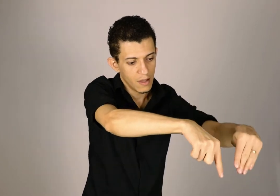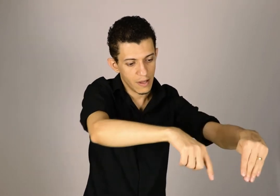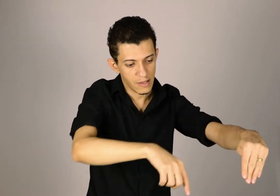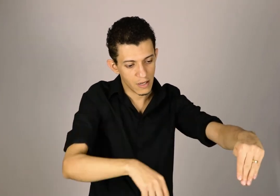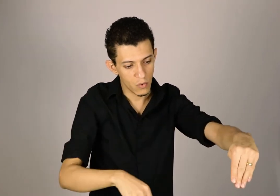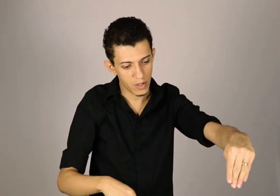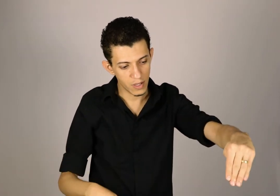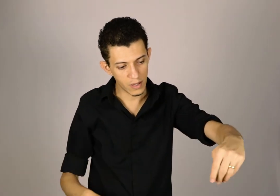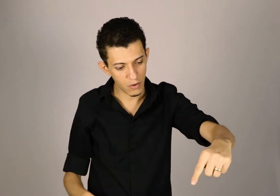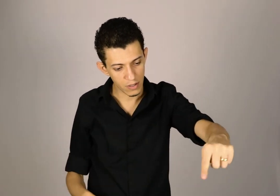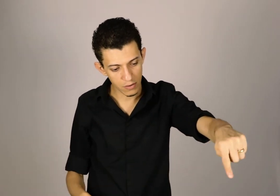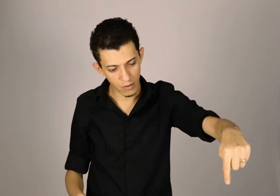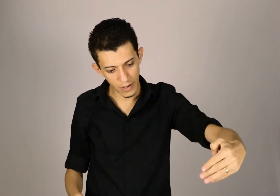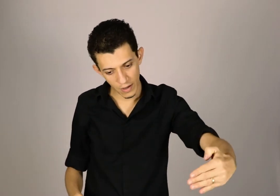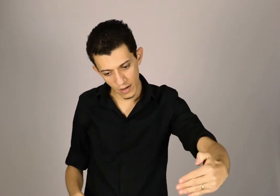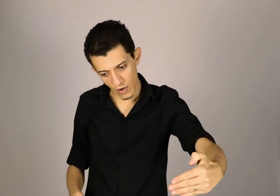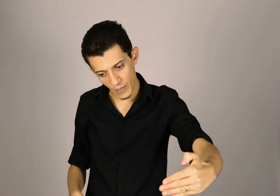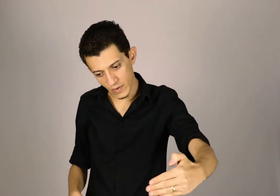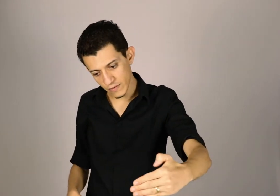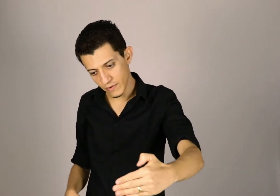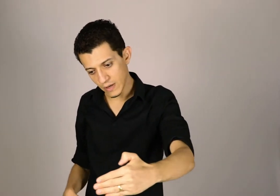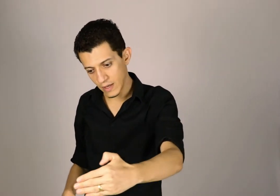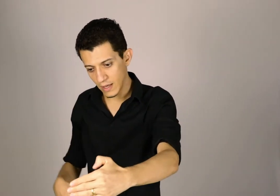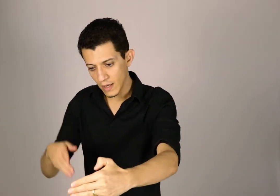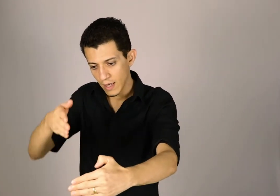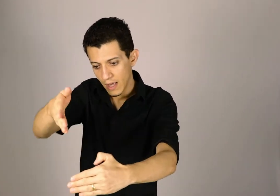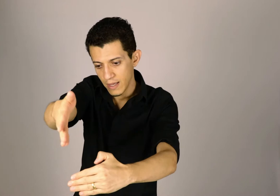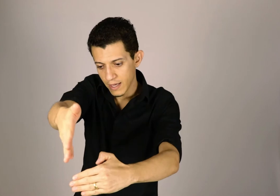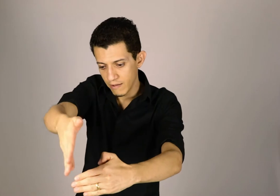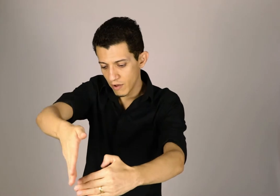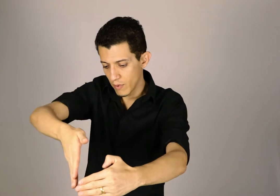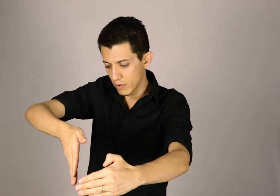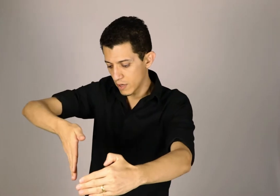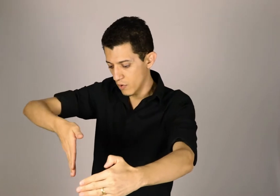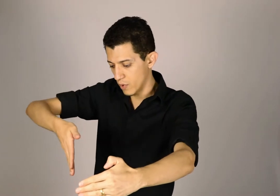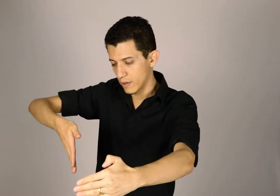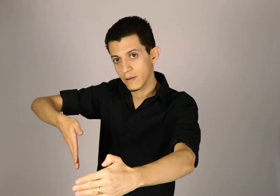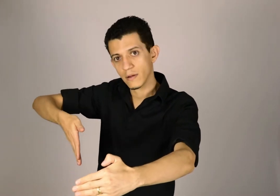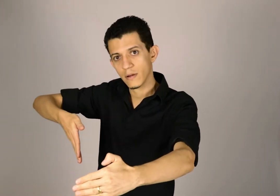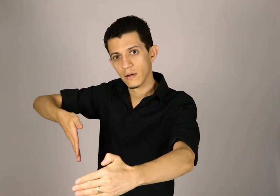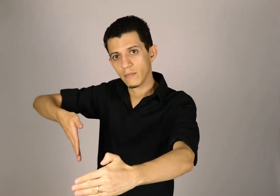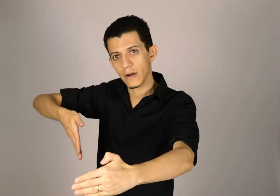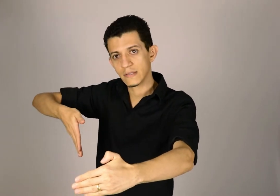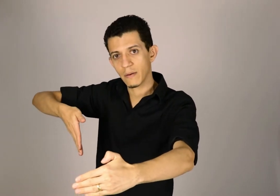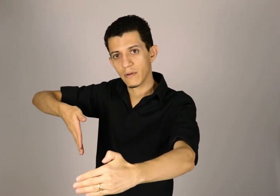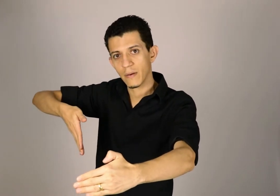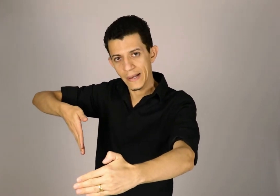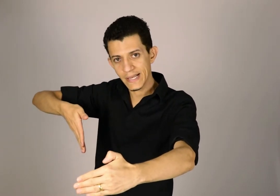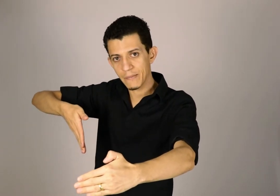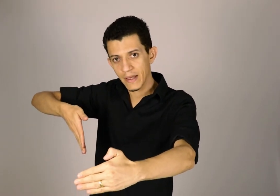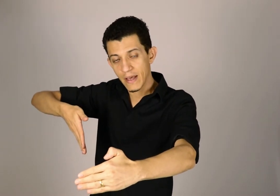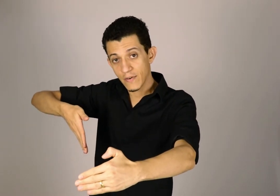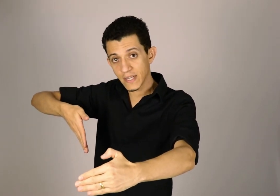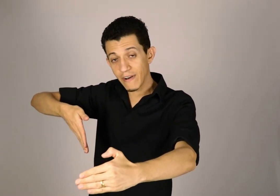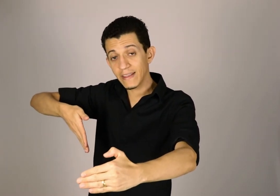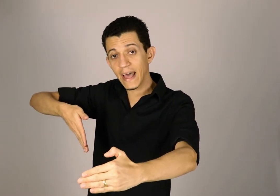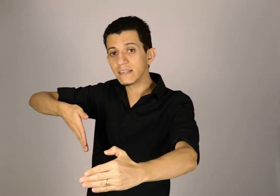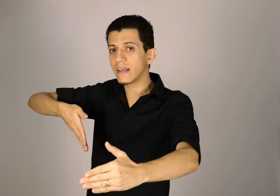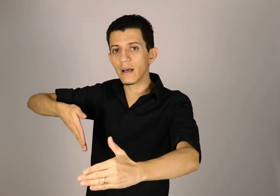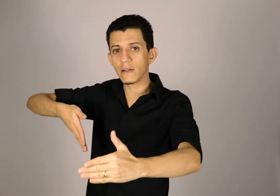Nessa rua aqui da rotatória, eu posso vir aqui. E aqui vem uma outra rua, por exemplo. Percebe? Você vai desenhando